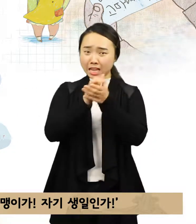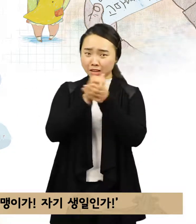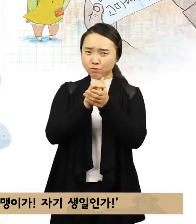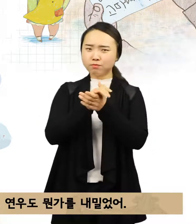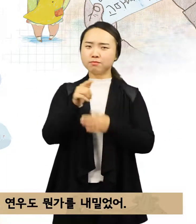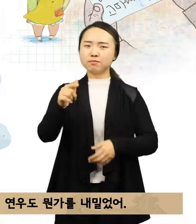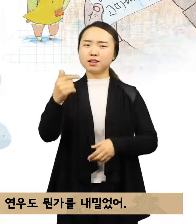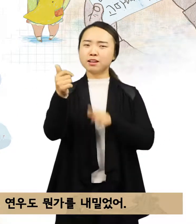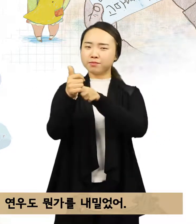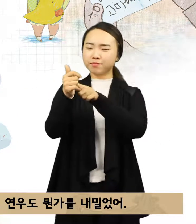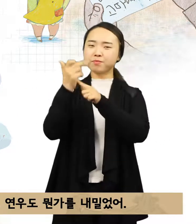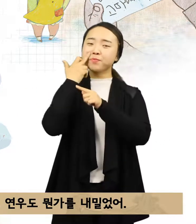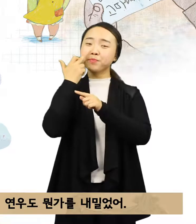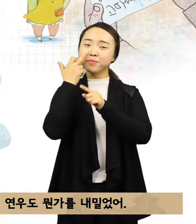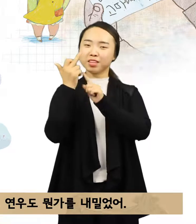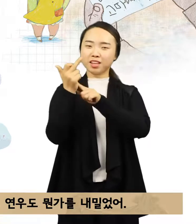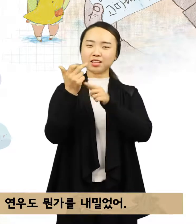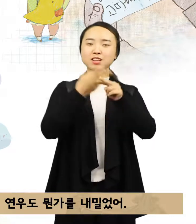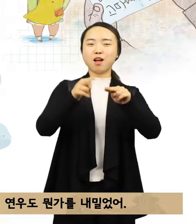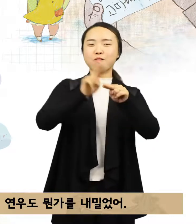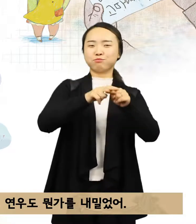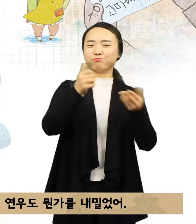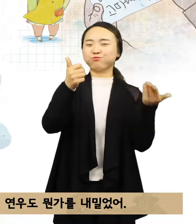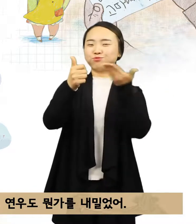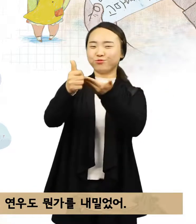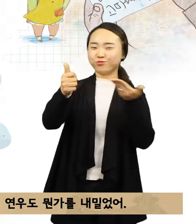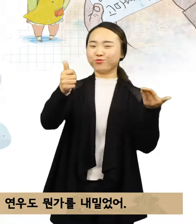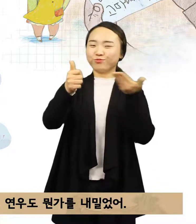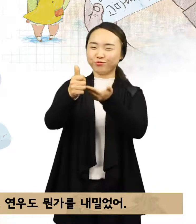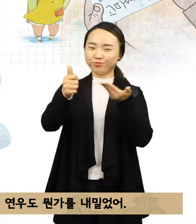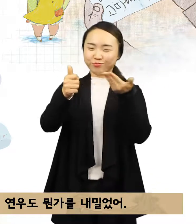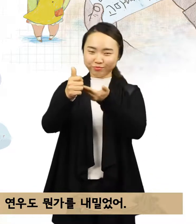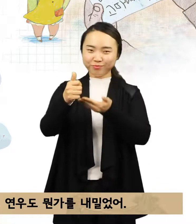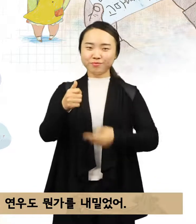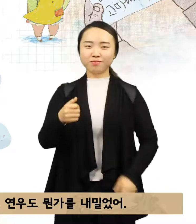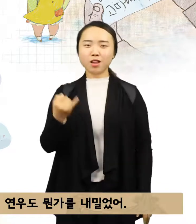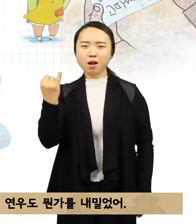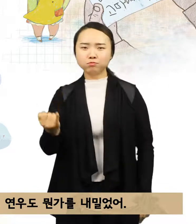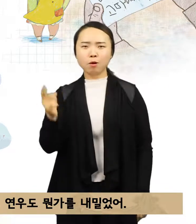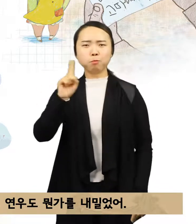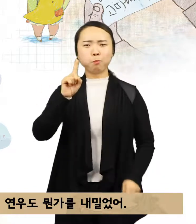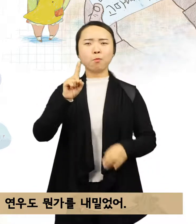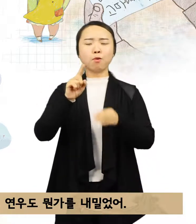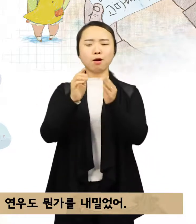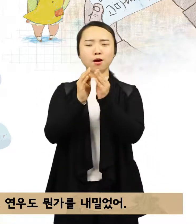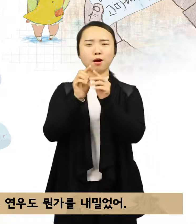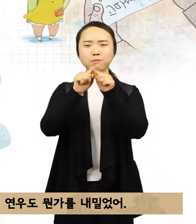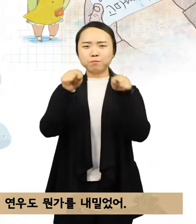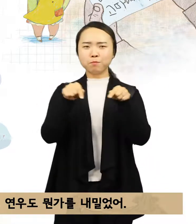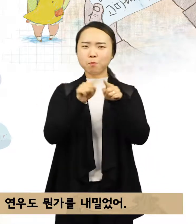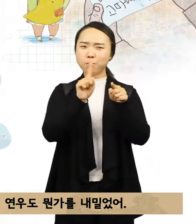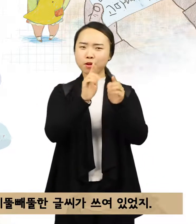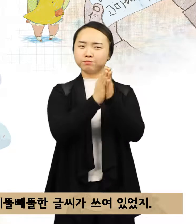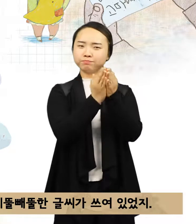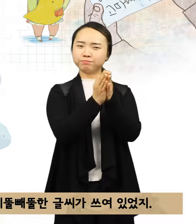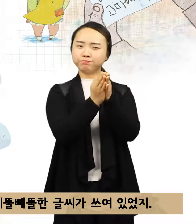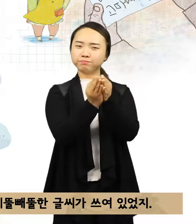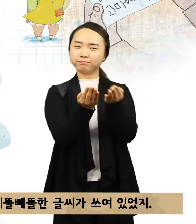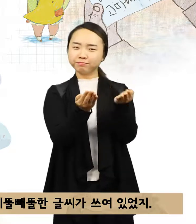친구들이 지우에게 선물을 주자 연우도 뭔가를 내밀었어. 반으로 접은